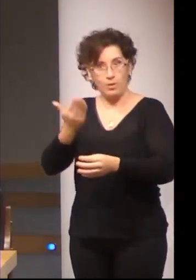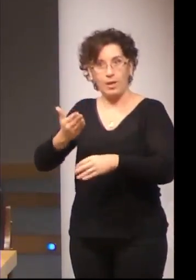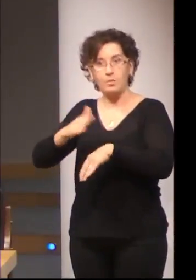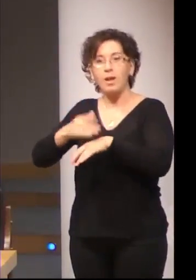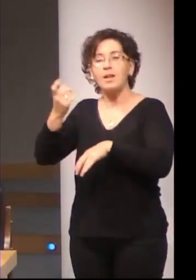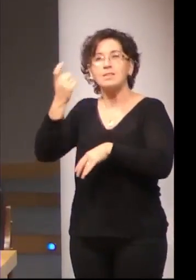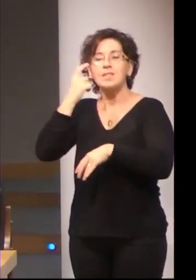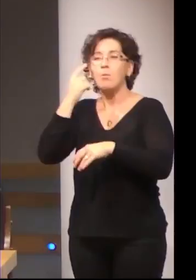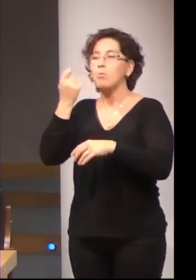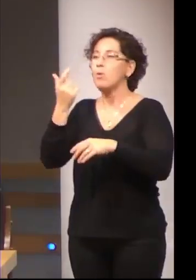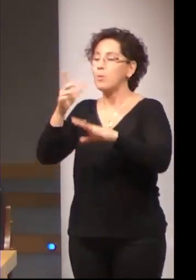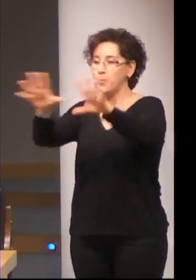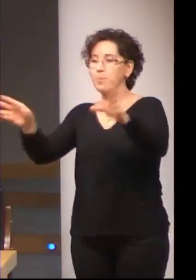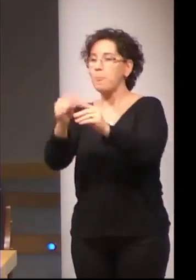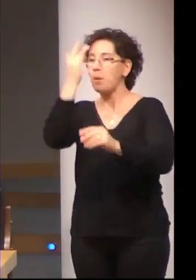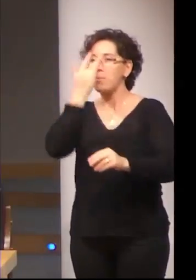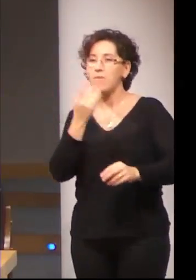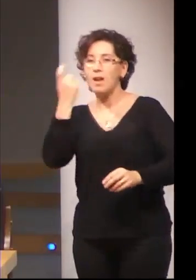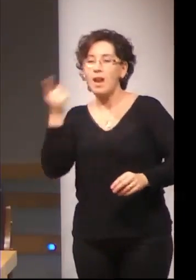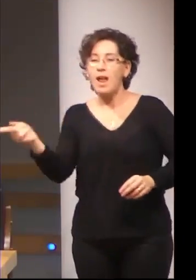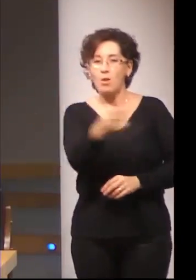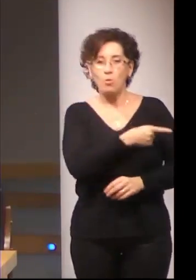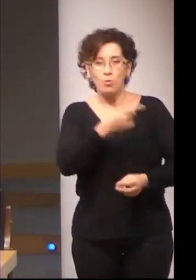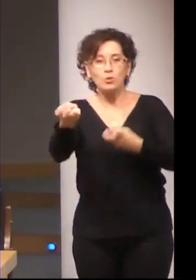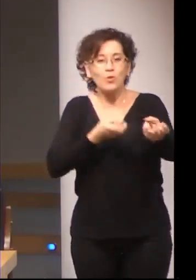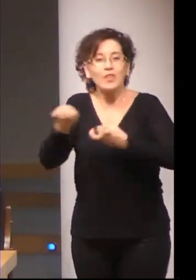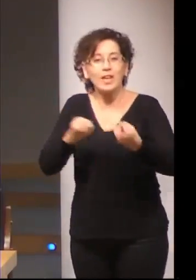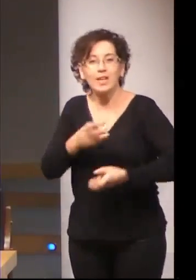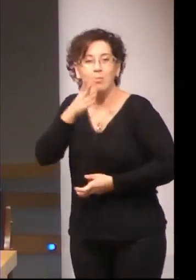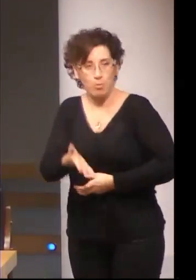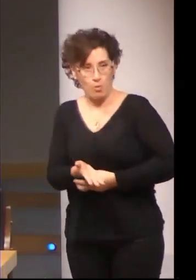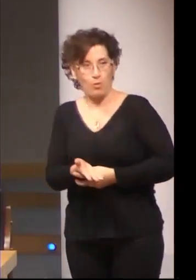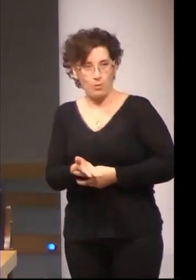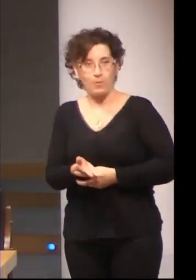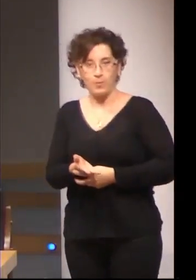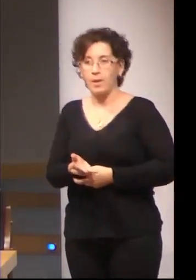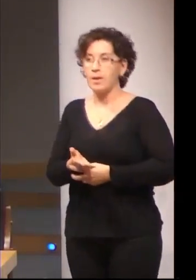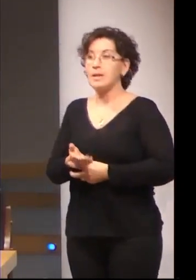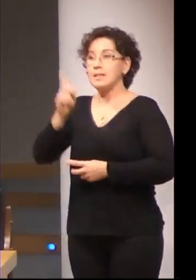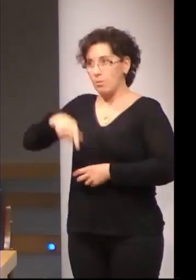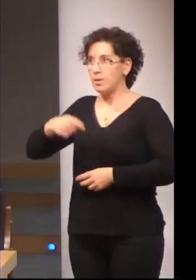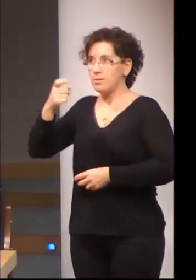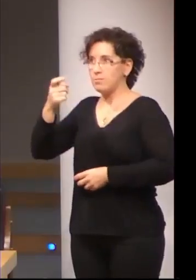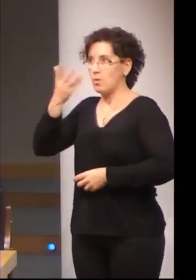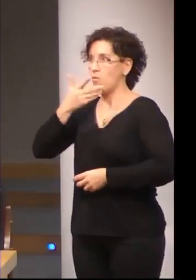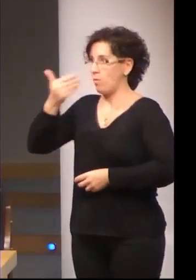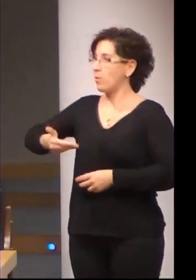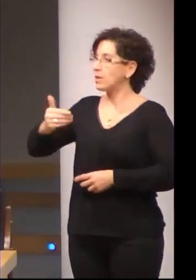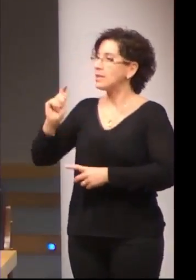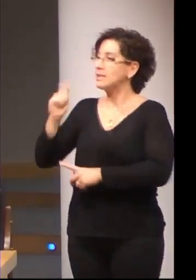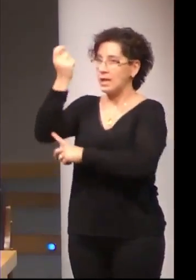egresados. Al final, hemos trabajado con una tasa de éxito interesante de 142